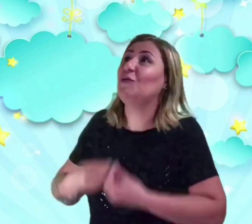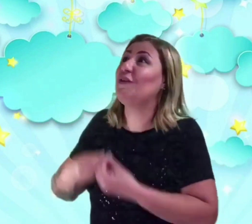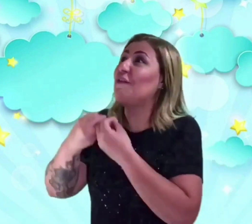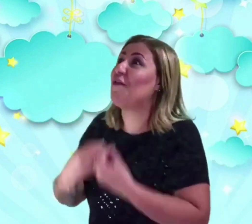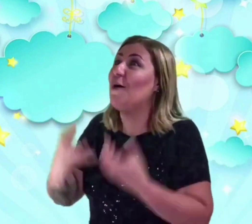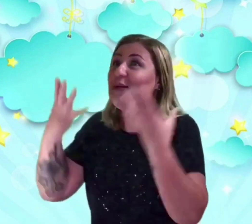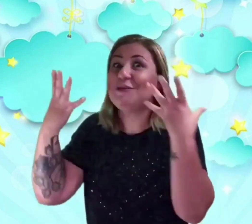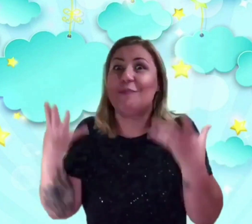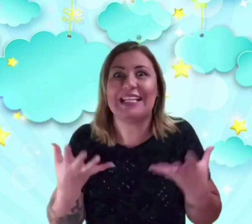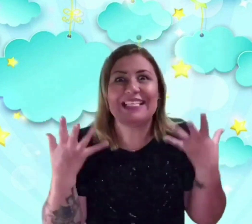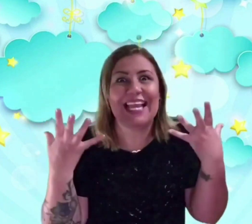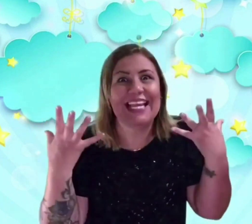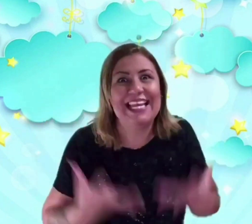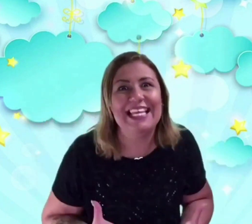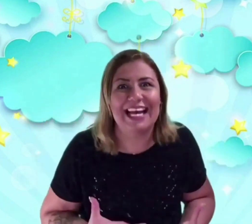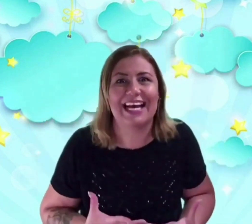nuvem em forma de bateria.